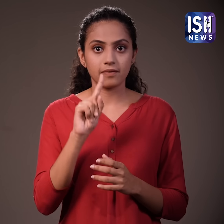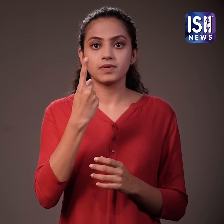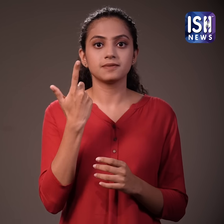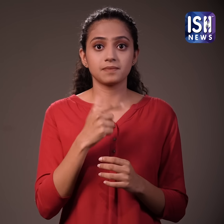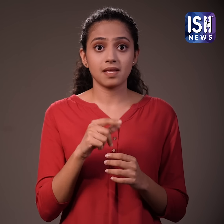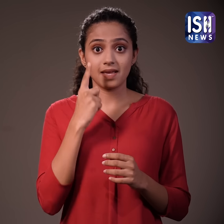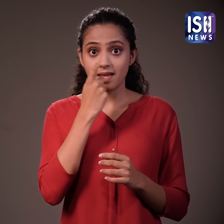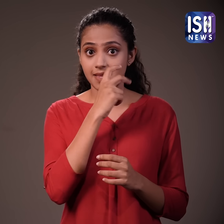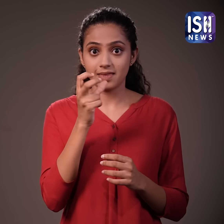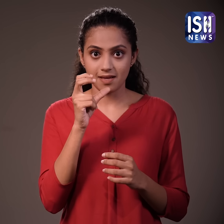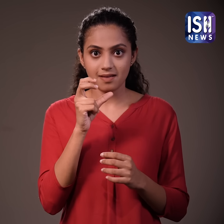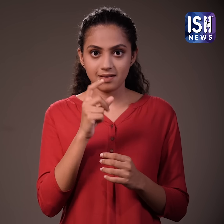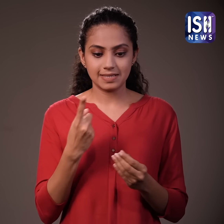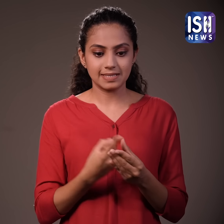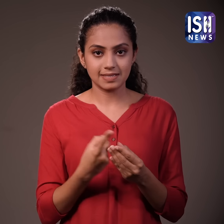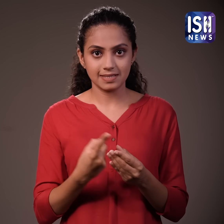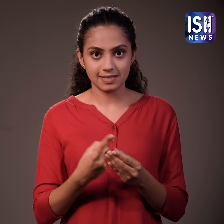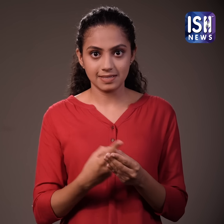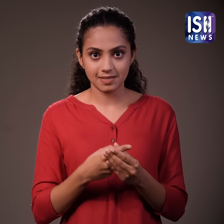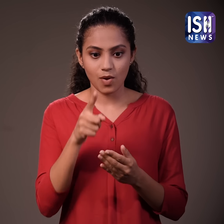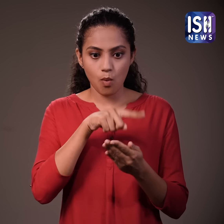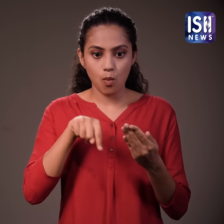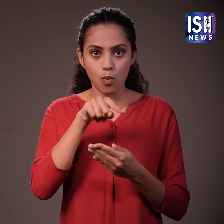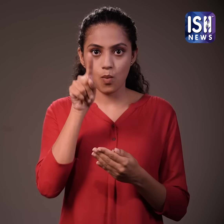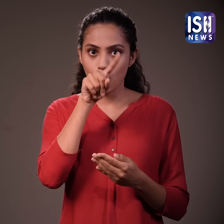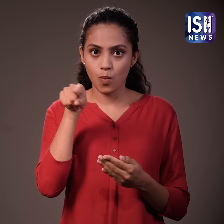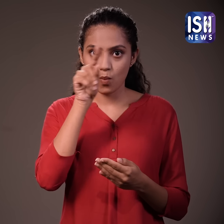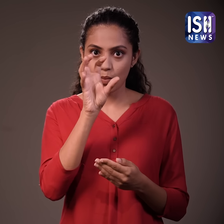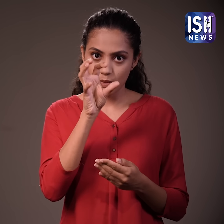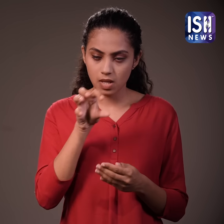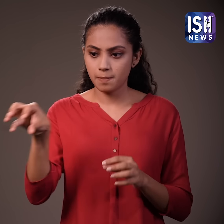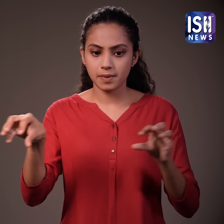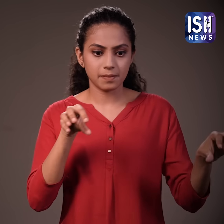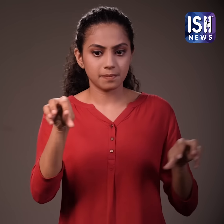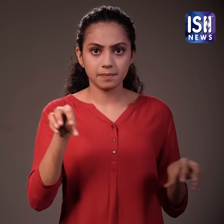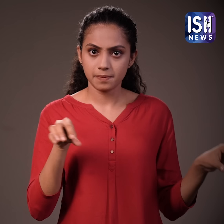आप चुहों से प्रभावित सभी शेत्रों में कुछ स्लाइज प्याज के रख सकते है